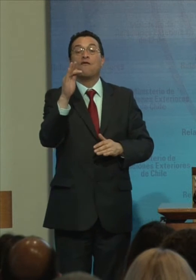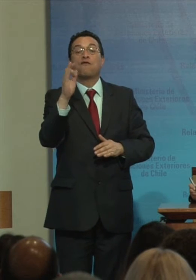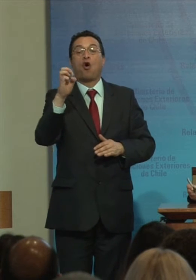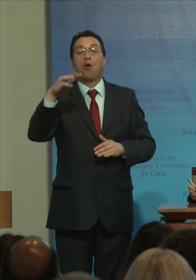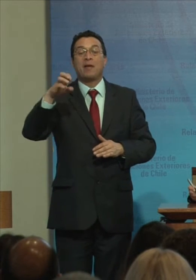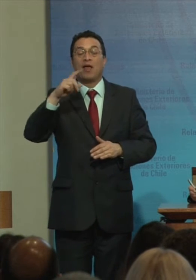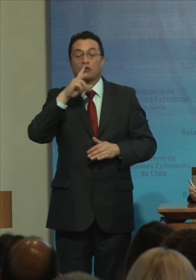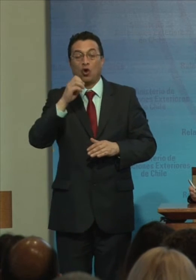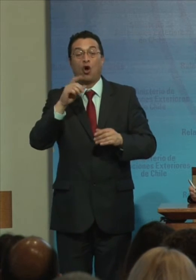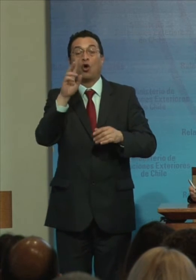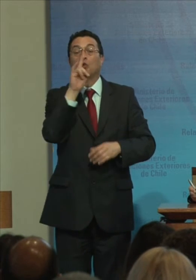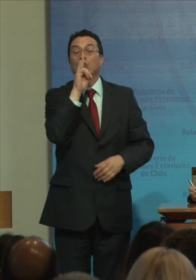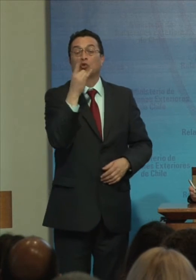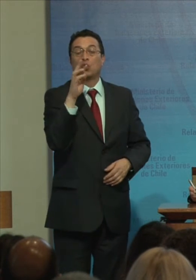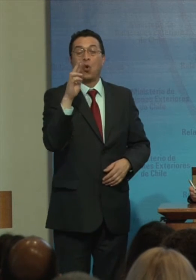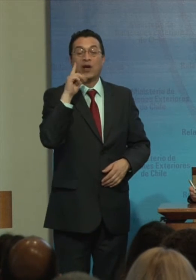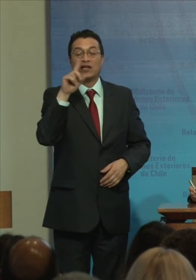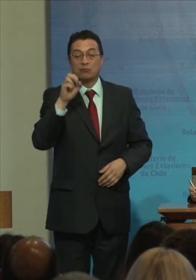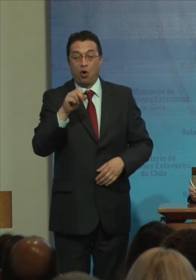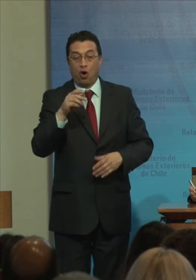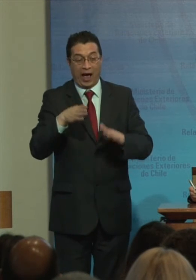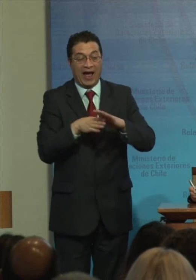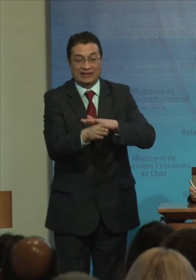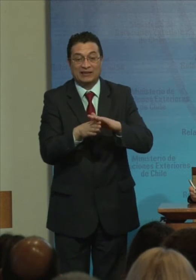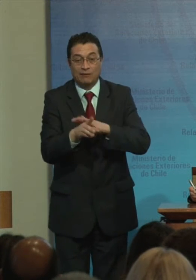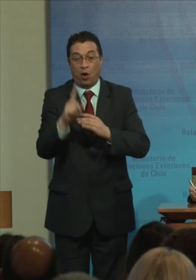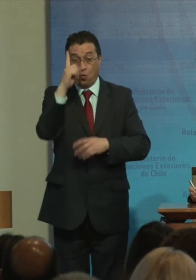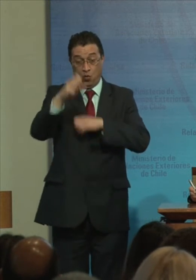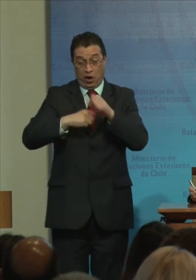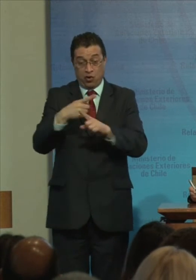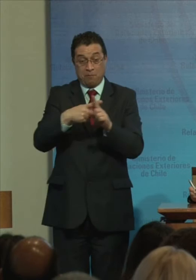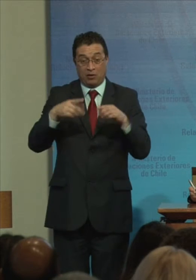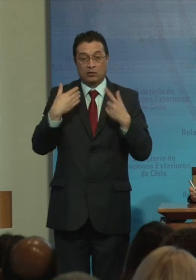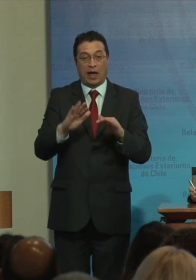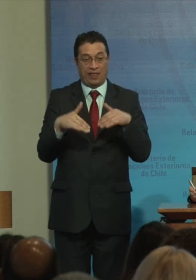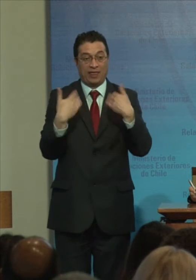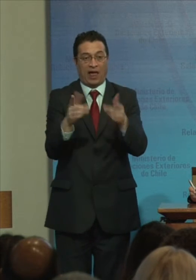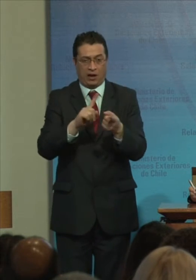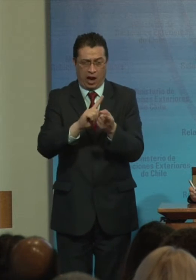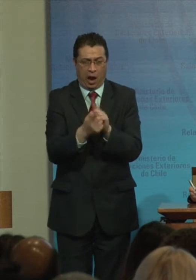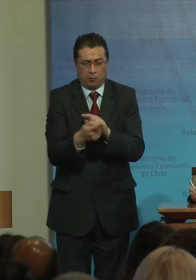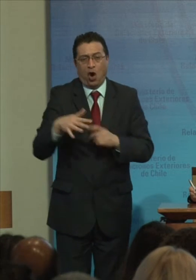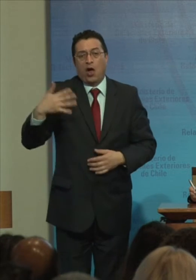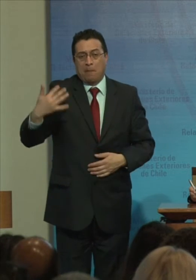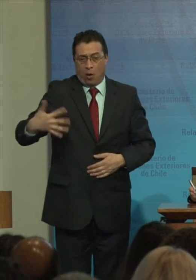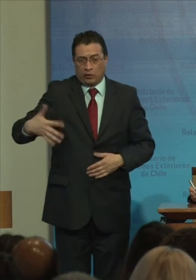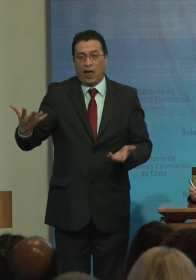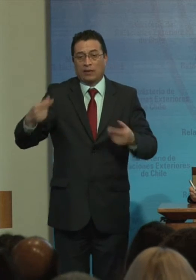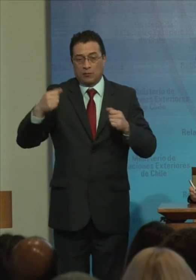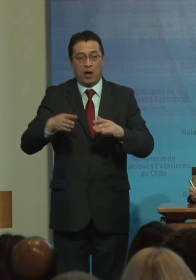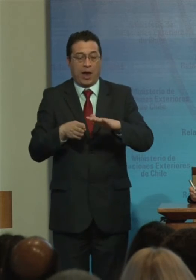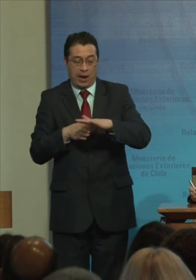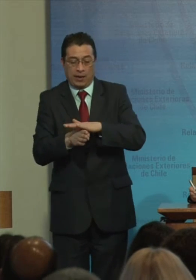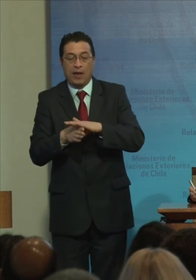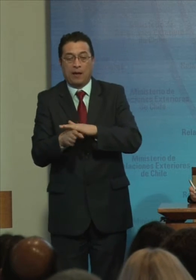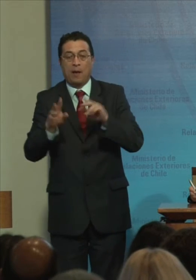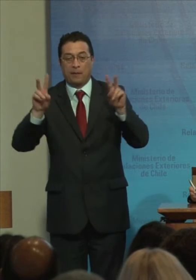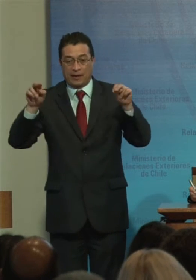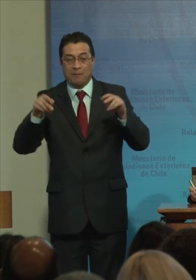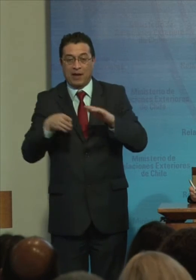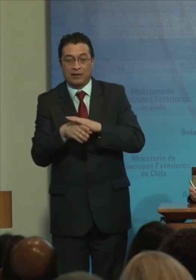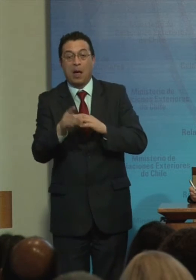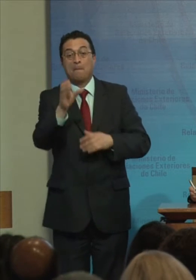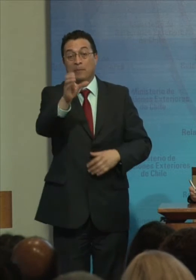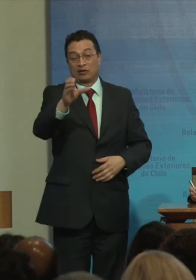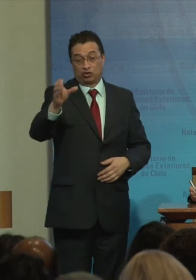Que en apenas Un año y medio De implementación Ha llevado Cambios drásticos En materia De accesibilidad Para la persona